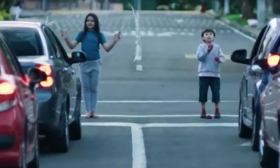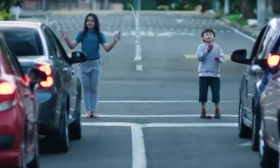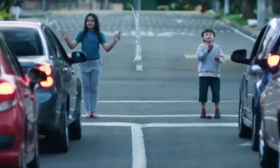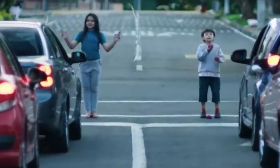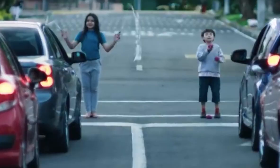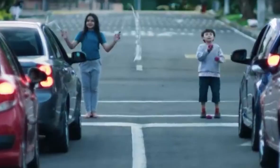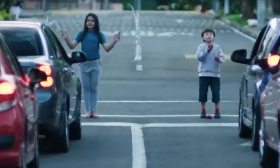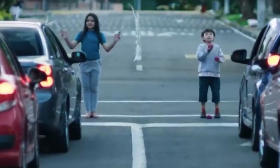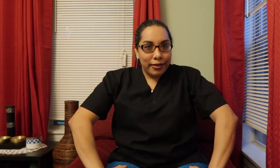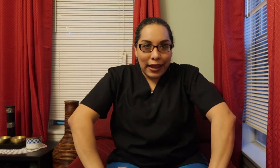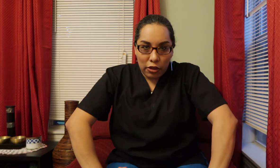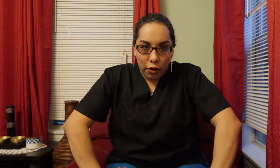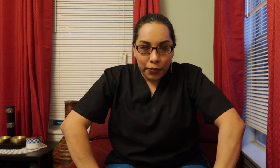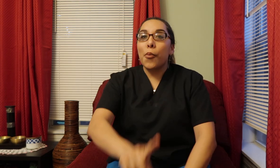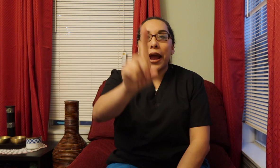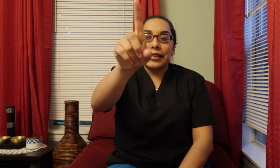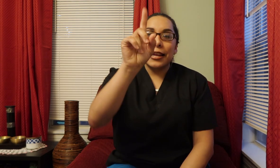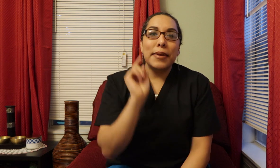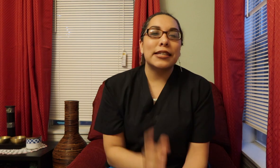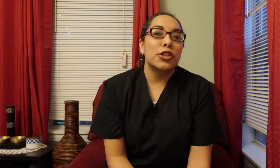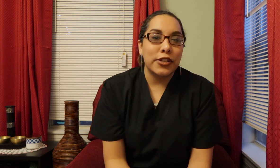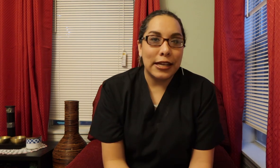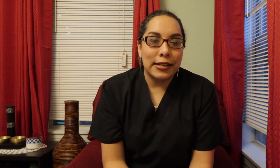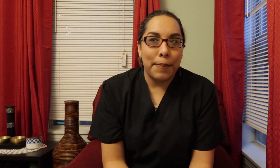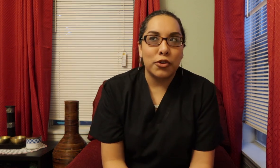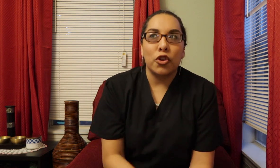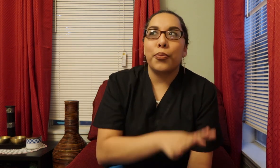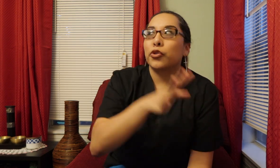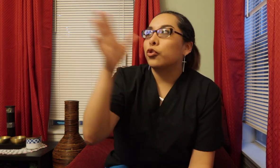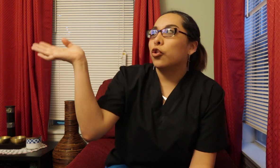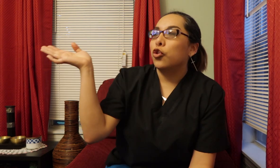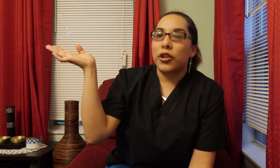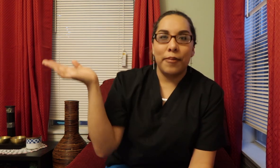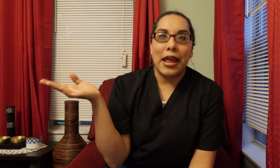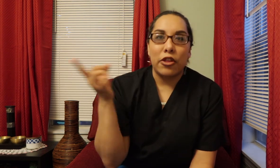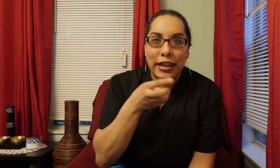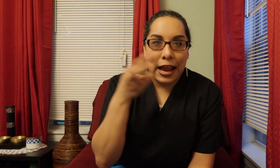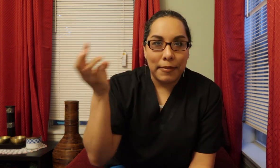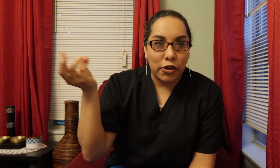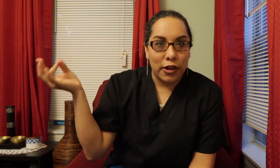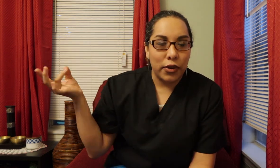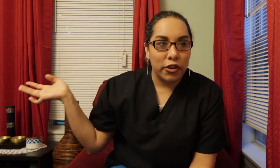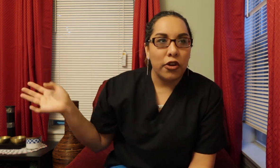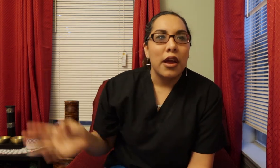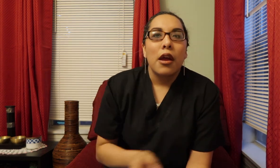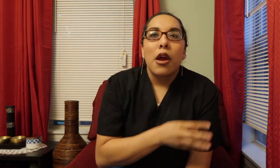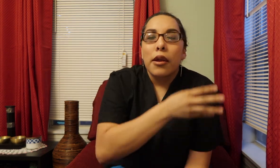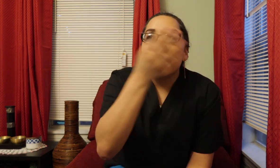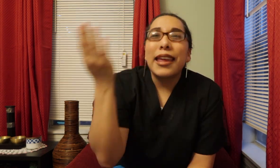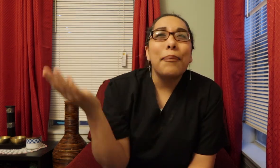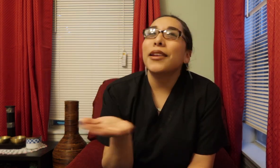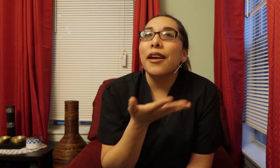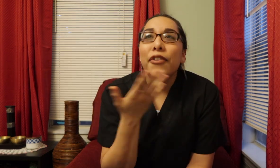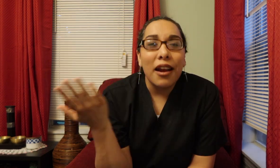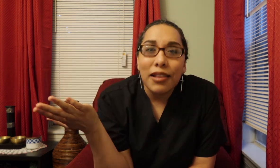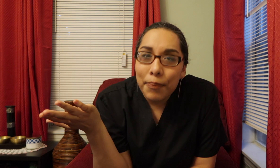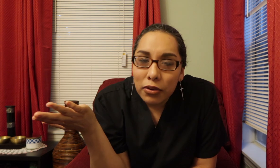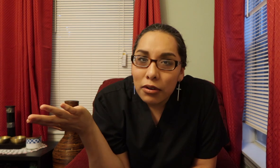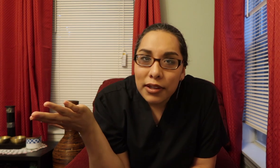están haciendo amigos entiendo Como I did miss Tuesday's episode Pues cuando estaba mirando Ya el miércoles Jueves y todo Dije Pues qué frega Le pasó a los